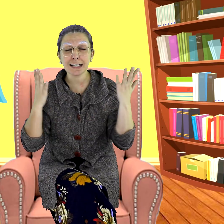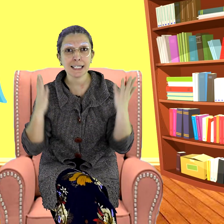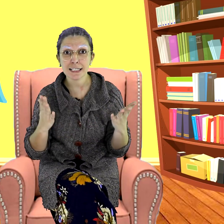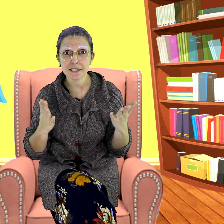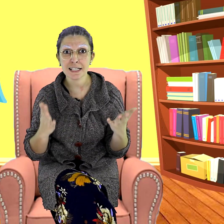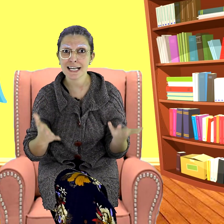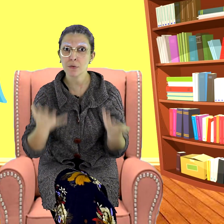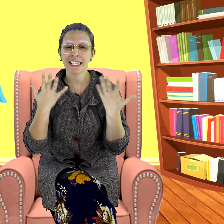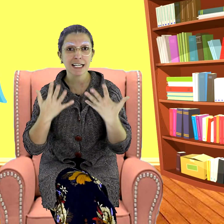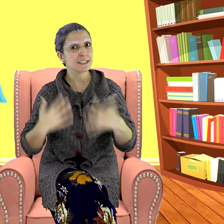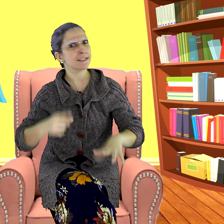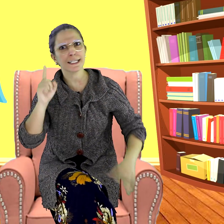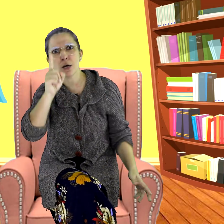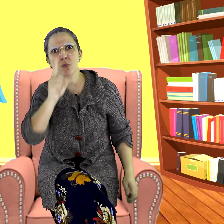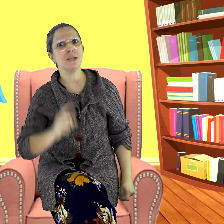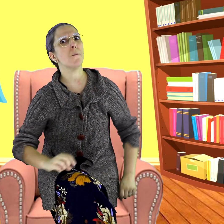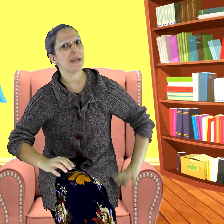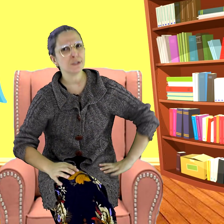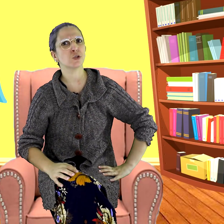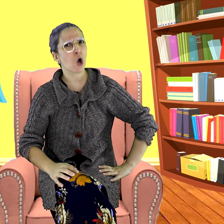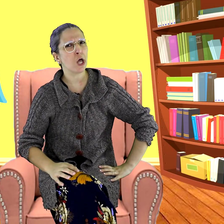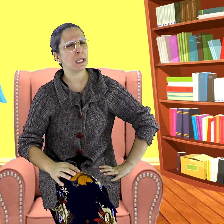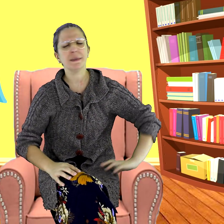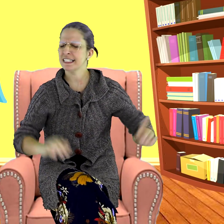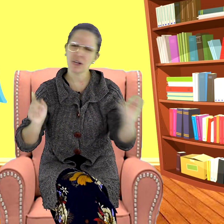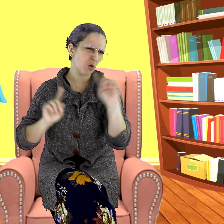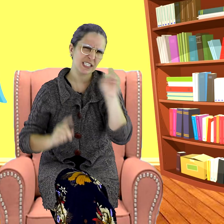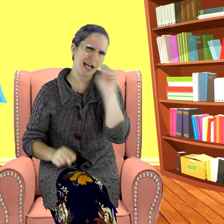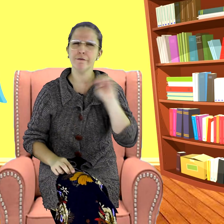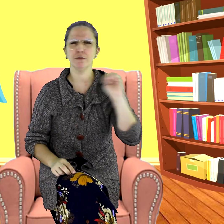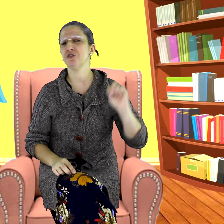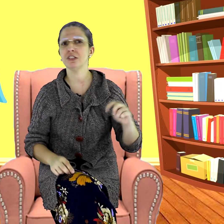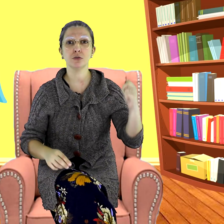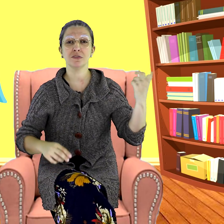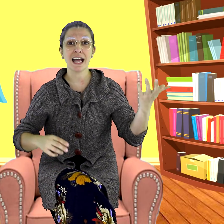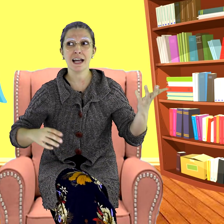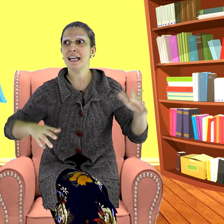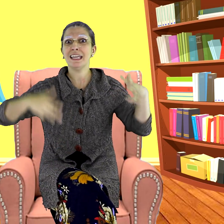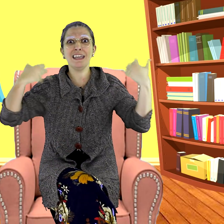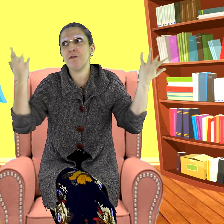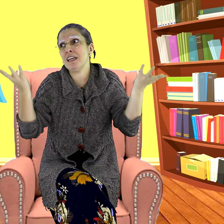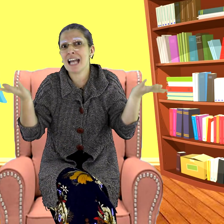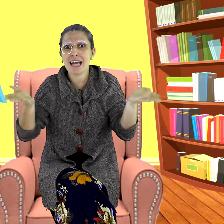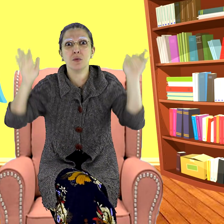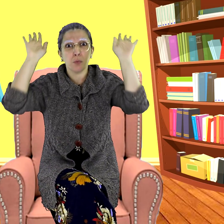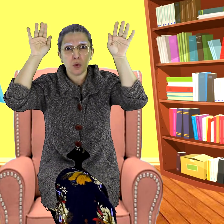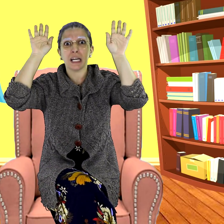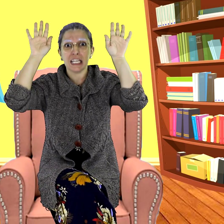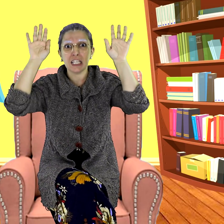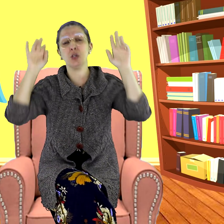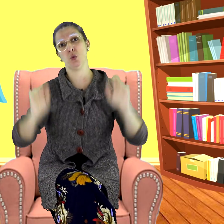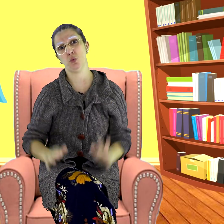crianças eram crianças que não iam para a escola, não gostavam de estudar e viraram burrinhos.